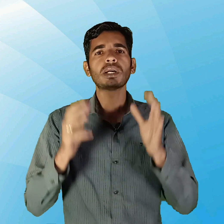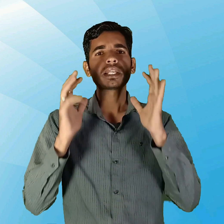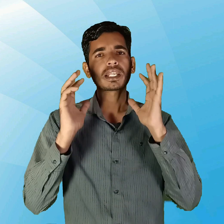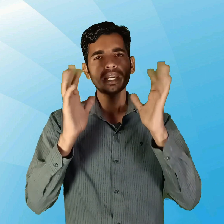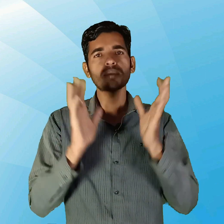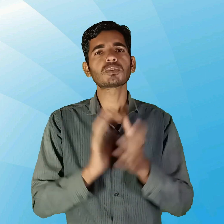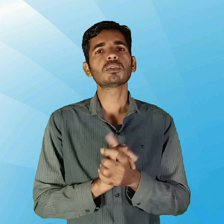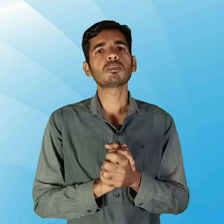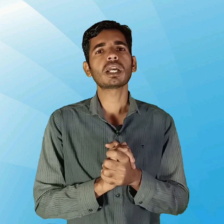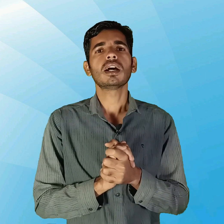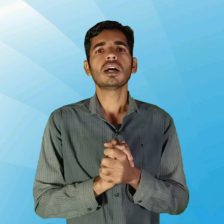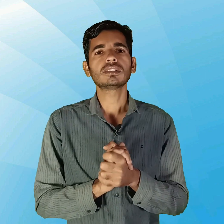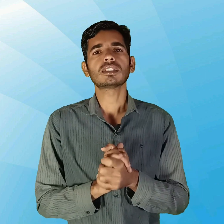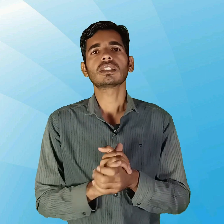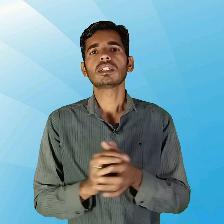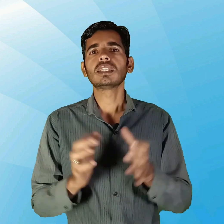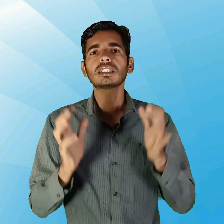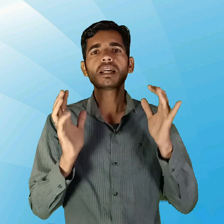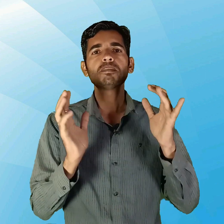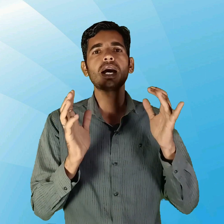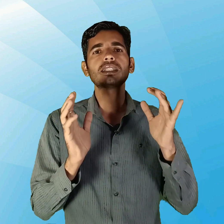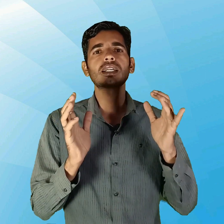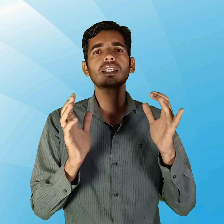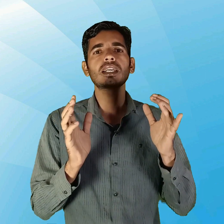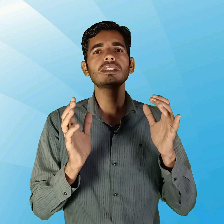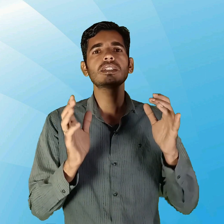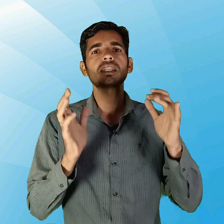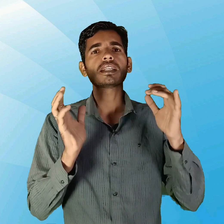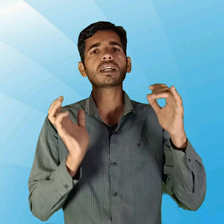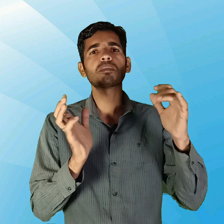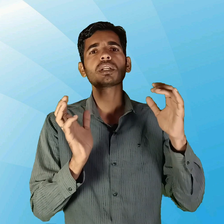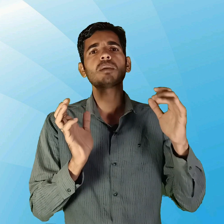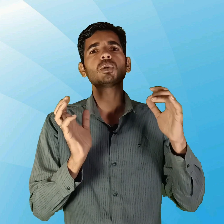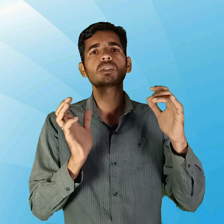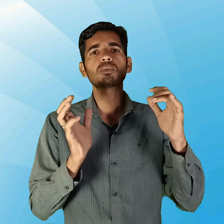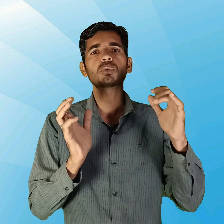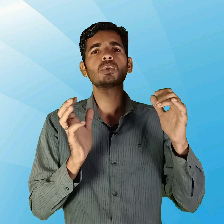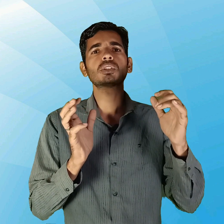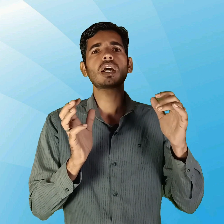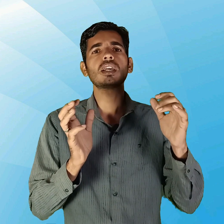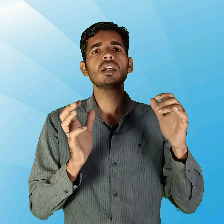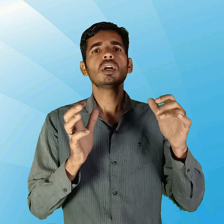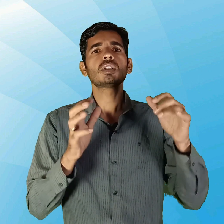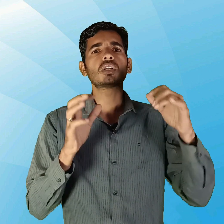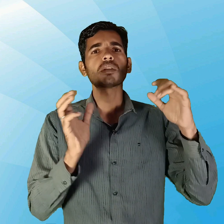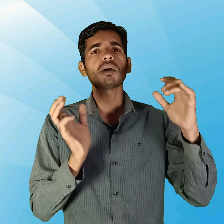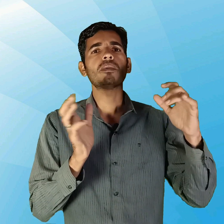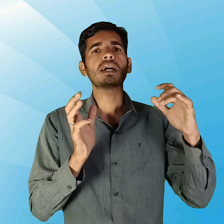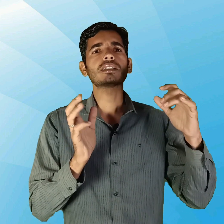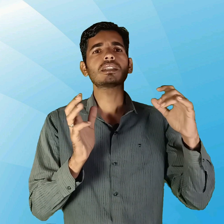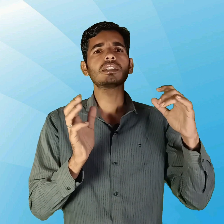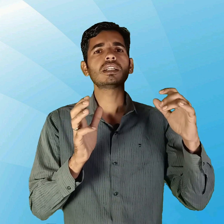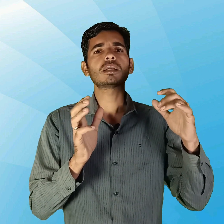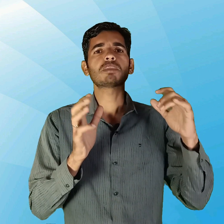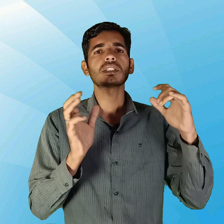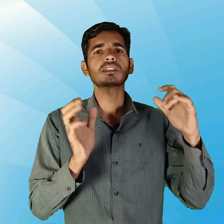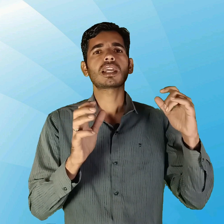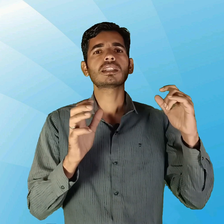बने रहे हैं आप इस वीडियो में अंचतर देखिए हम बात कर रहे हैं जैसे ही गर्मी का मोसम शुरू होता है गर्म हवाय चलती है टेंपरेचर 40